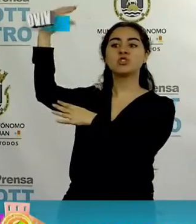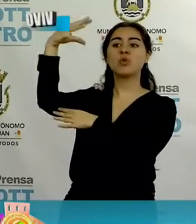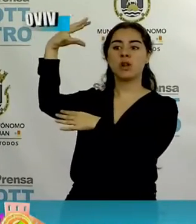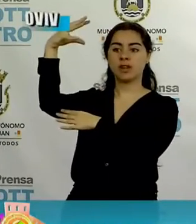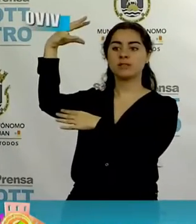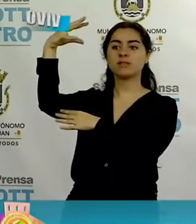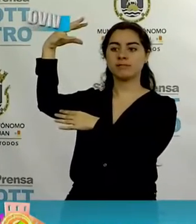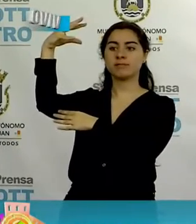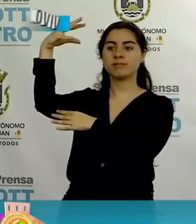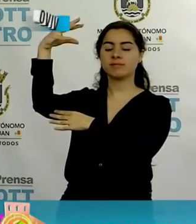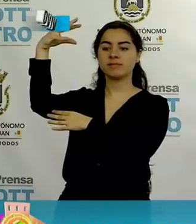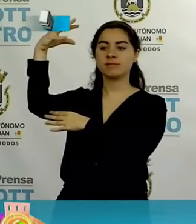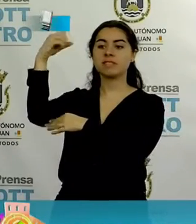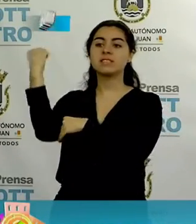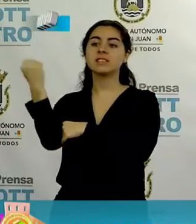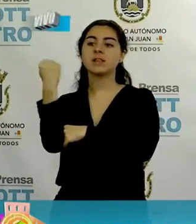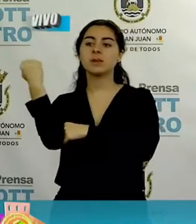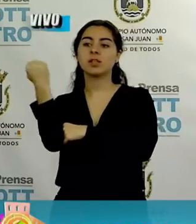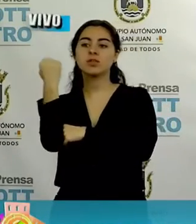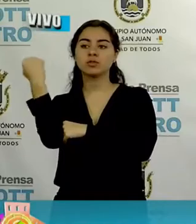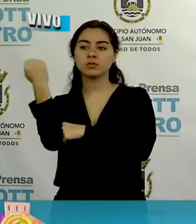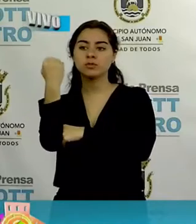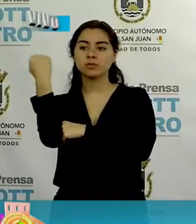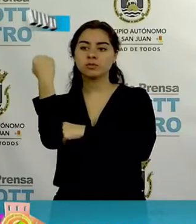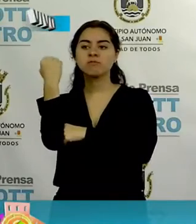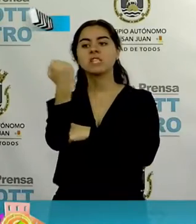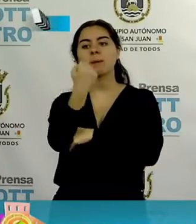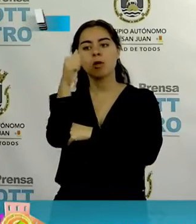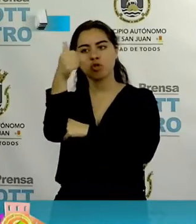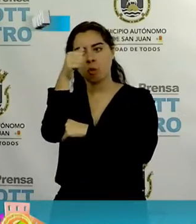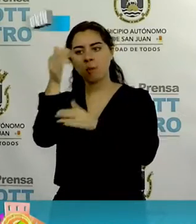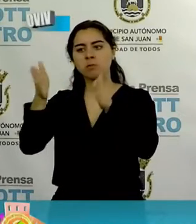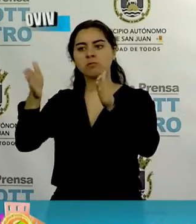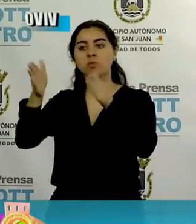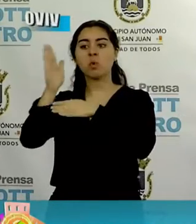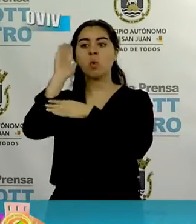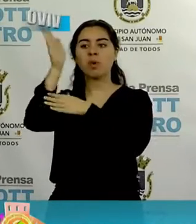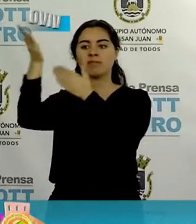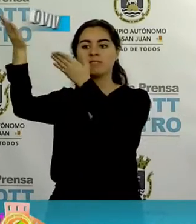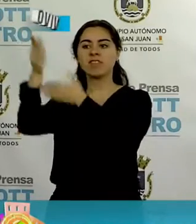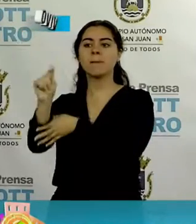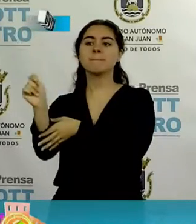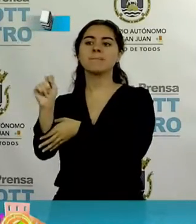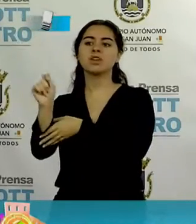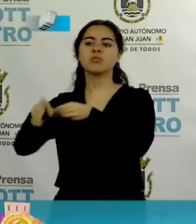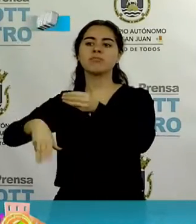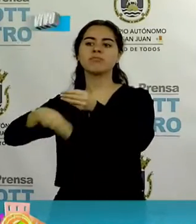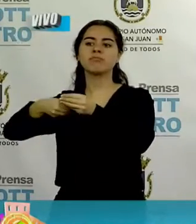El sábado, entre sábado y domingo, llegan baños adicionales. Gracias.